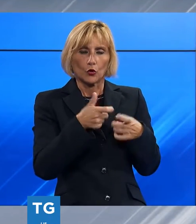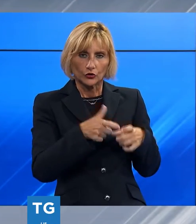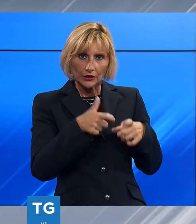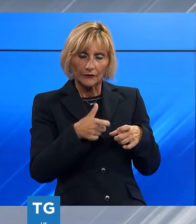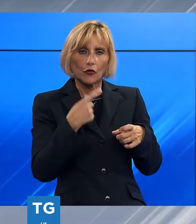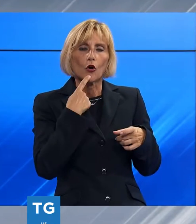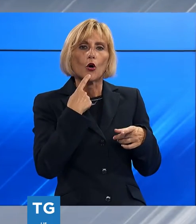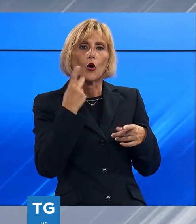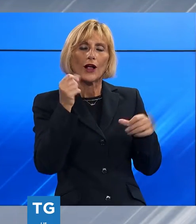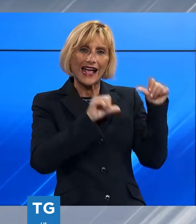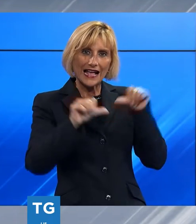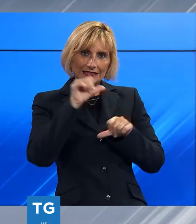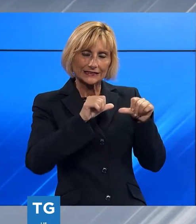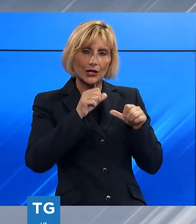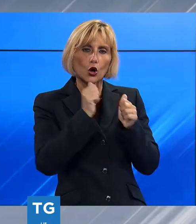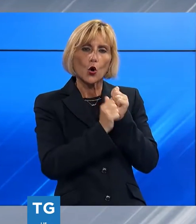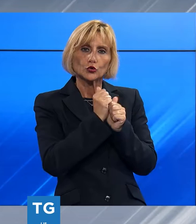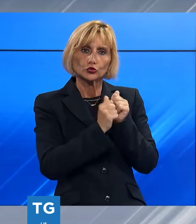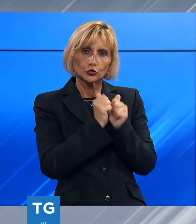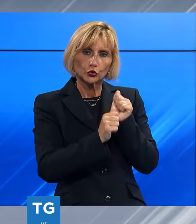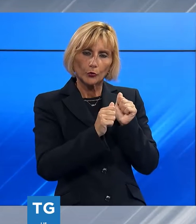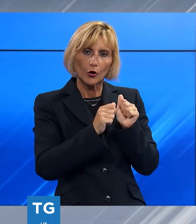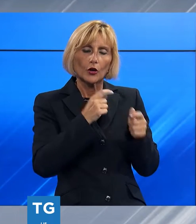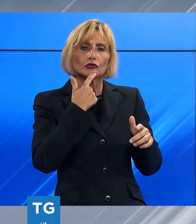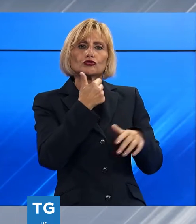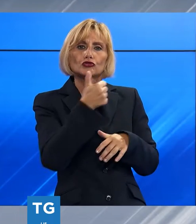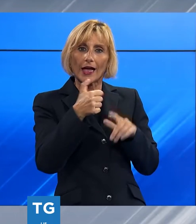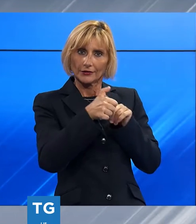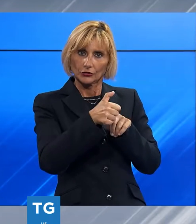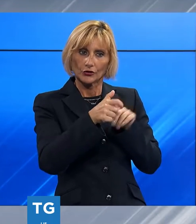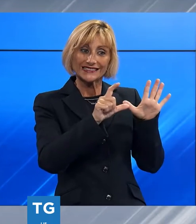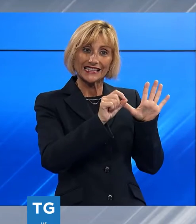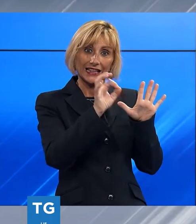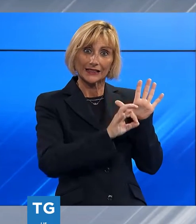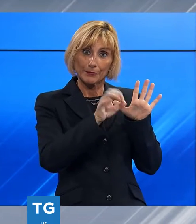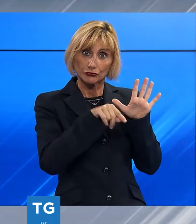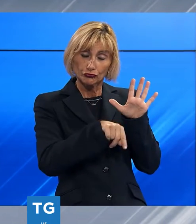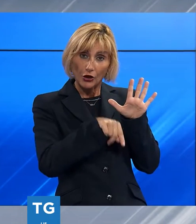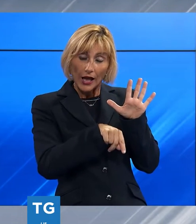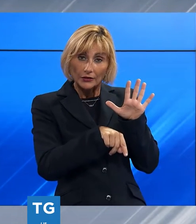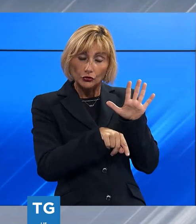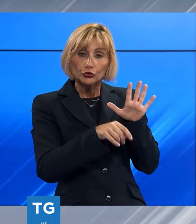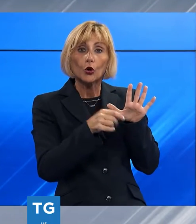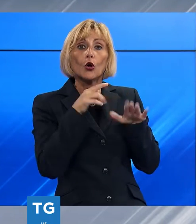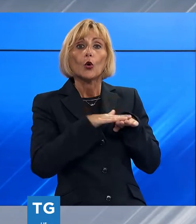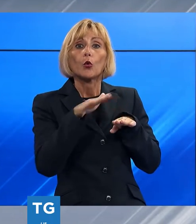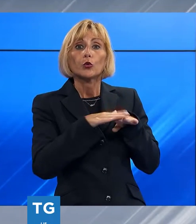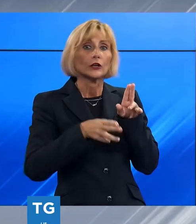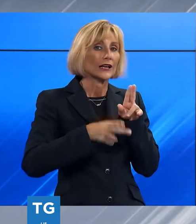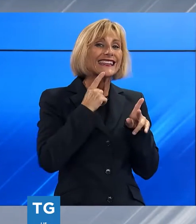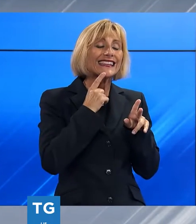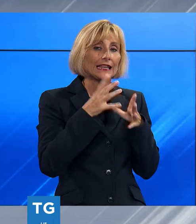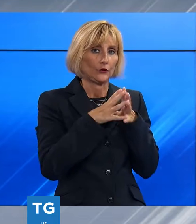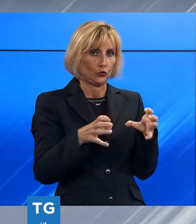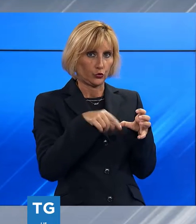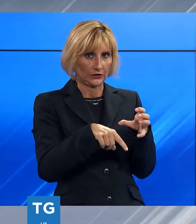provincia di Lucca, il 70% direttamente o indirettamente è utilizzato dall'industria. I numeri